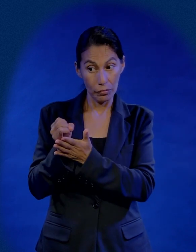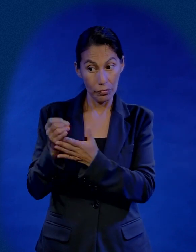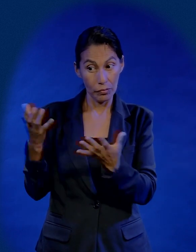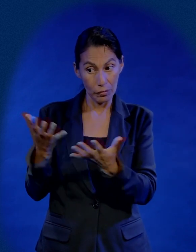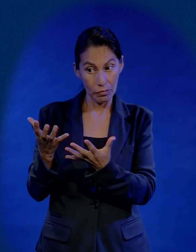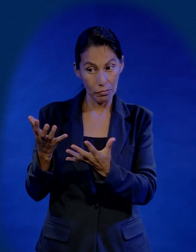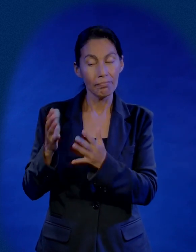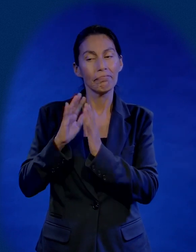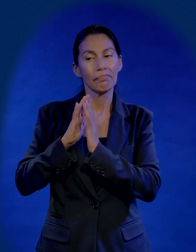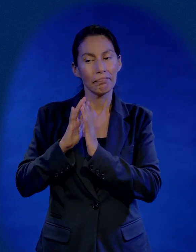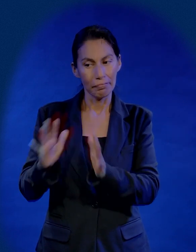lo que has de hacer